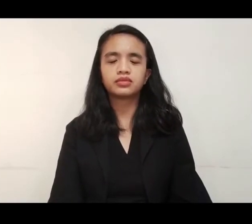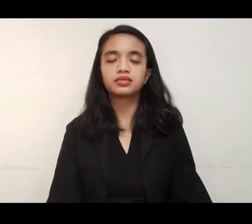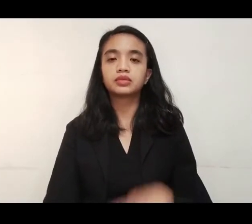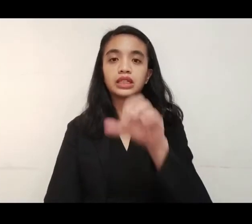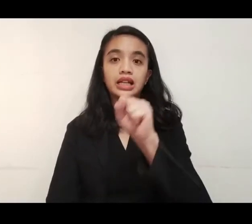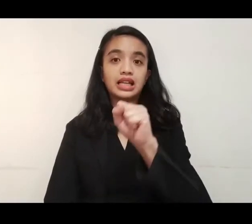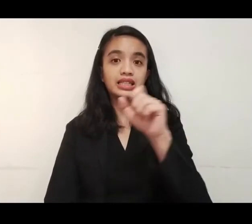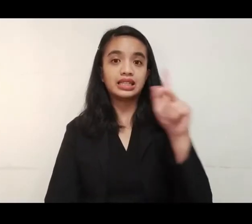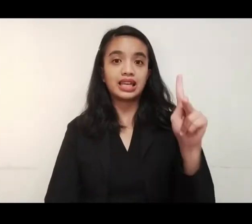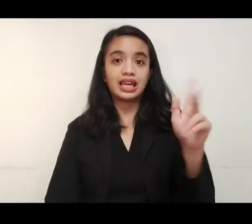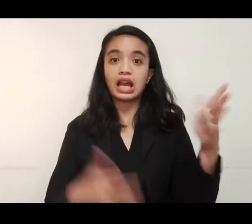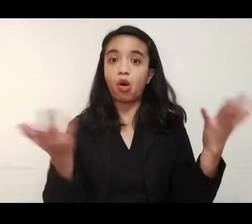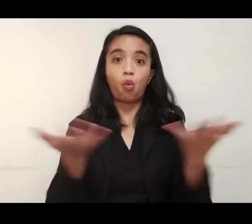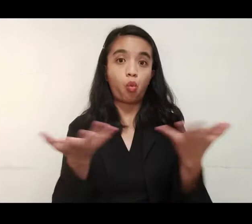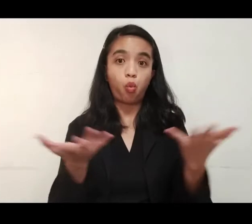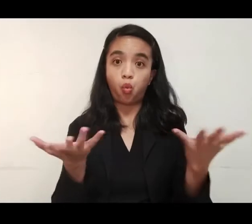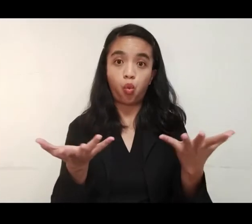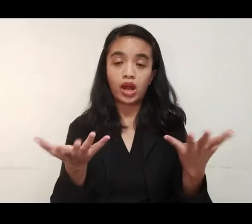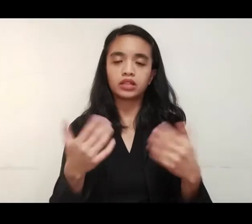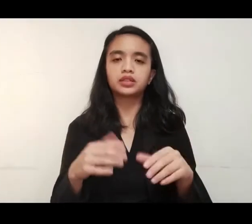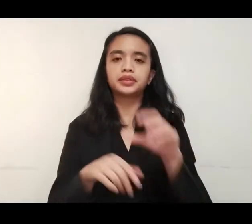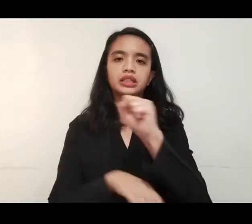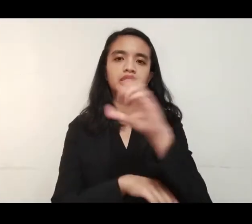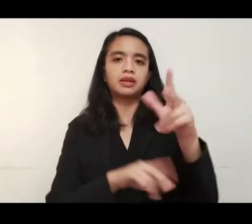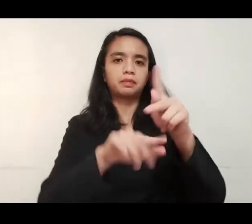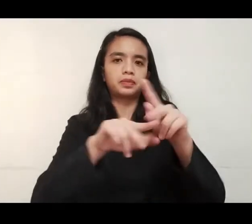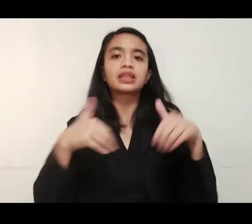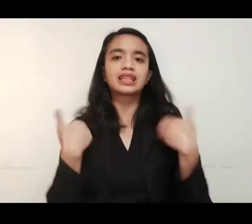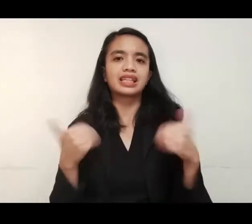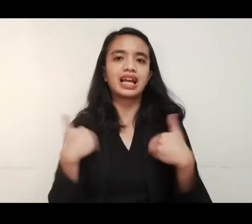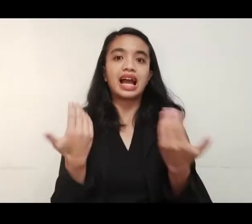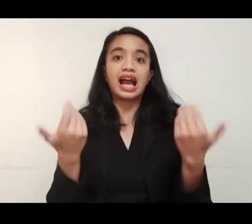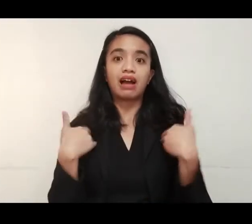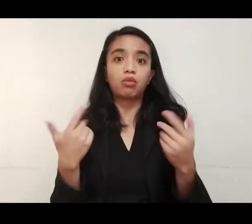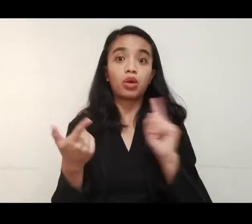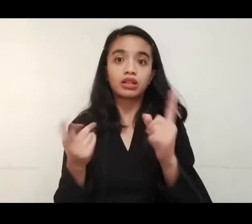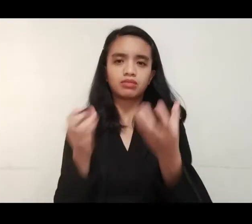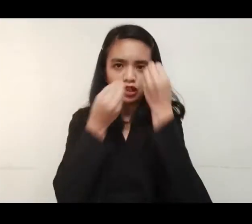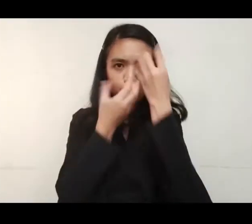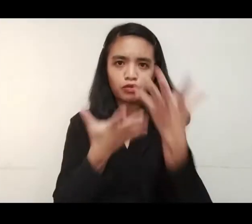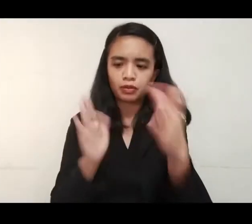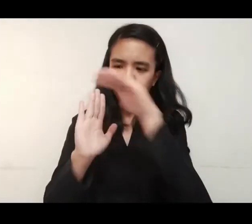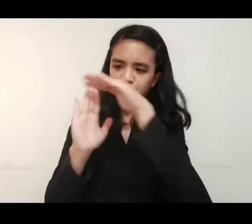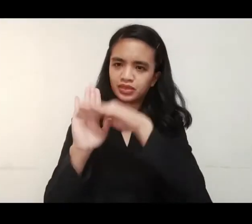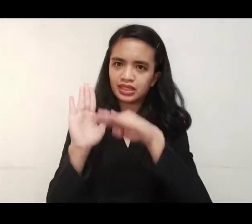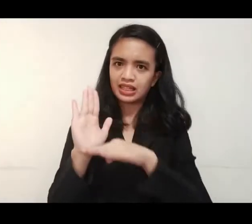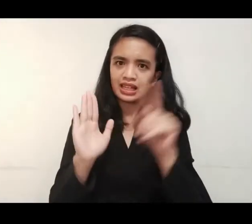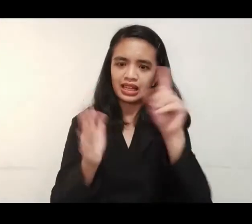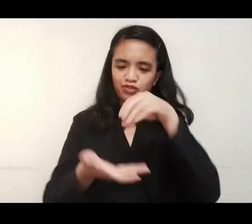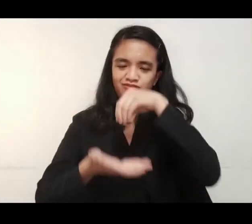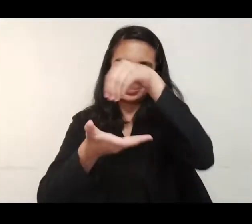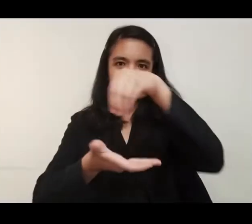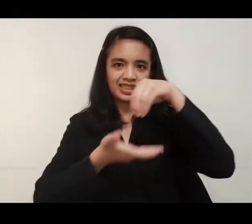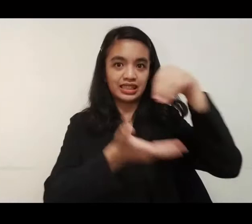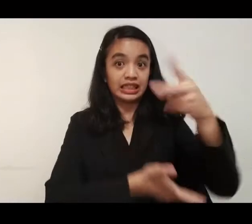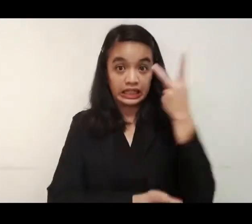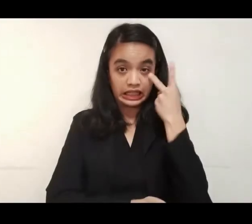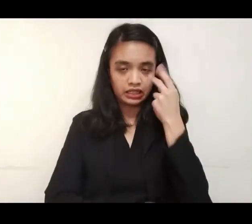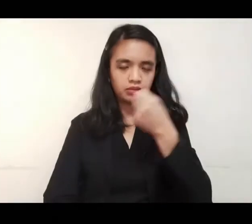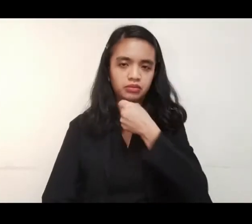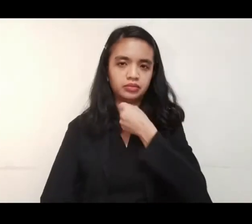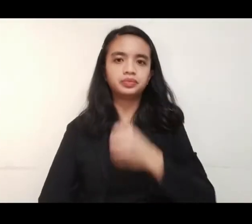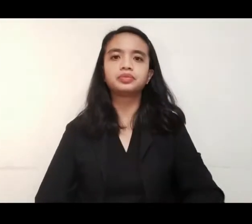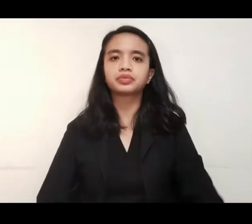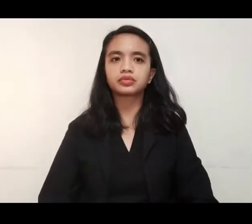Sangguniang kabataan sa isang barangay sa San Carlos City, Pangasinan, inilahadang breakdown ng ipinamimigay na relief goods.